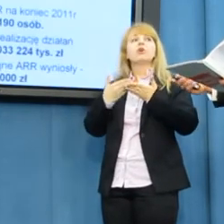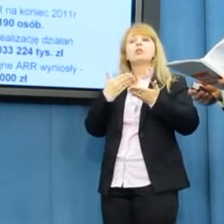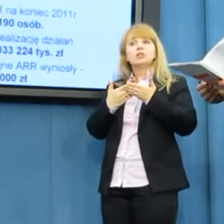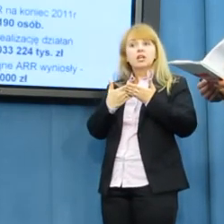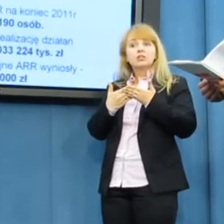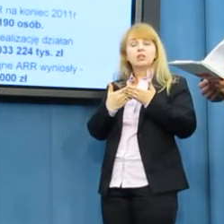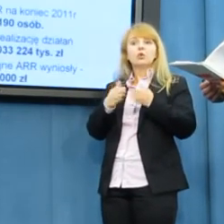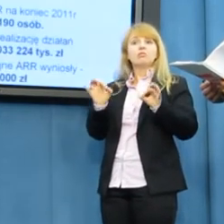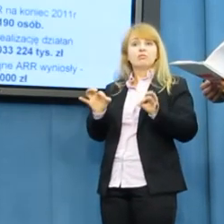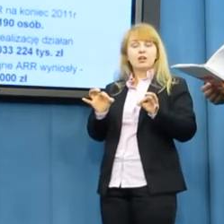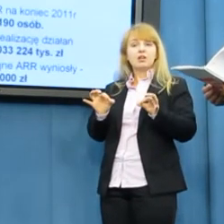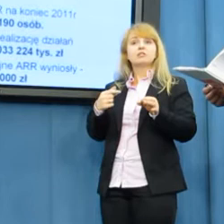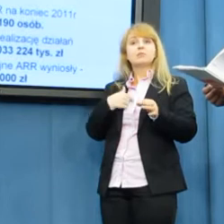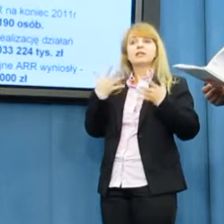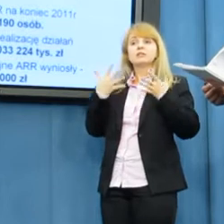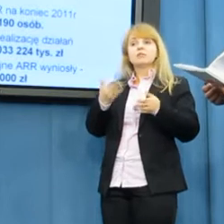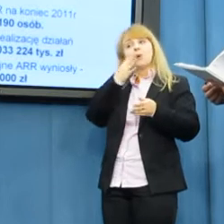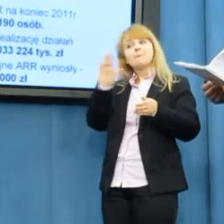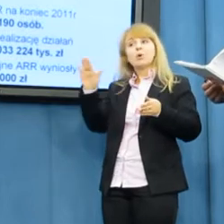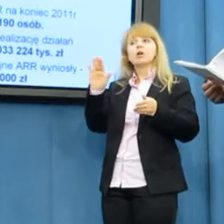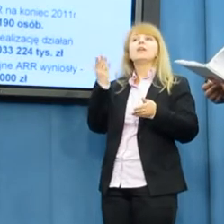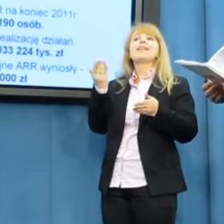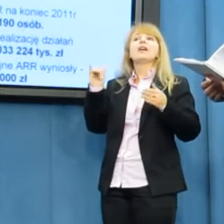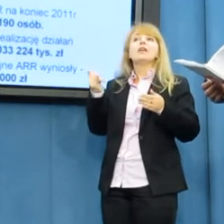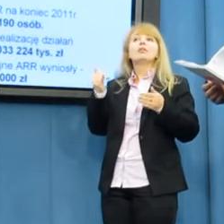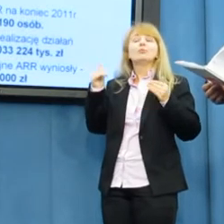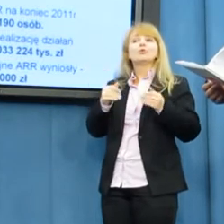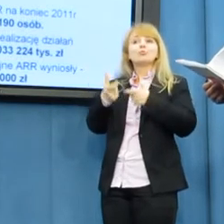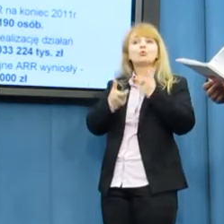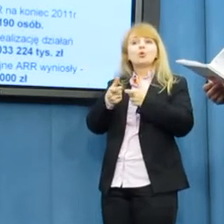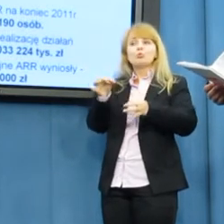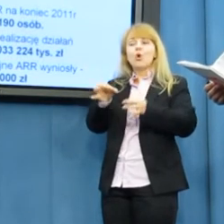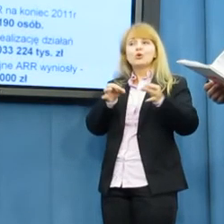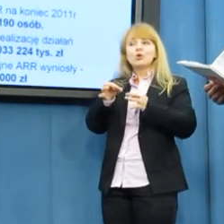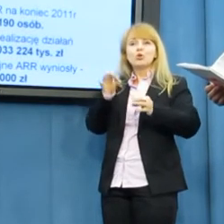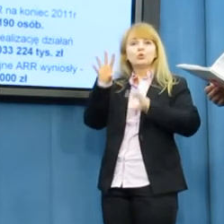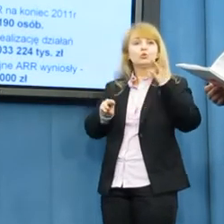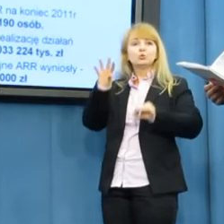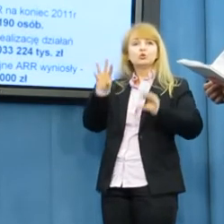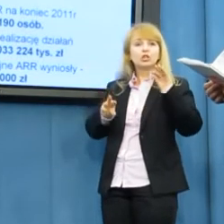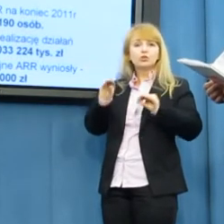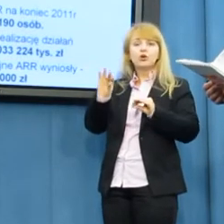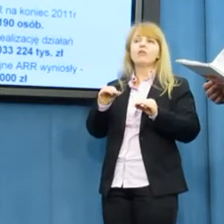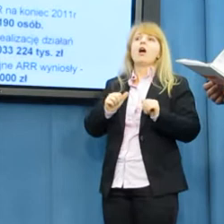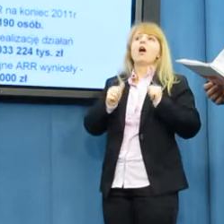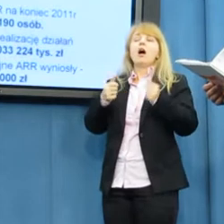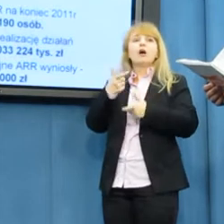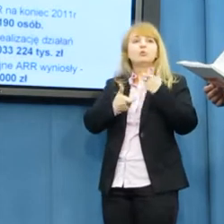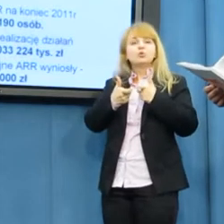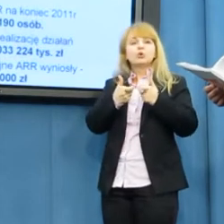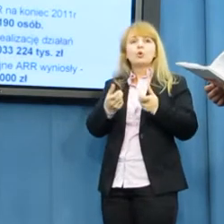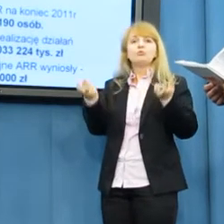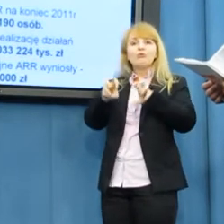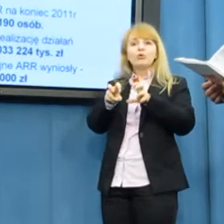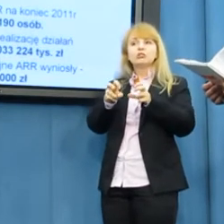zaprezentuję Państwu też oszczędności budżetowe, jakie przyniesie łączenie Agencji Rynku